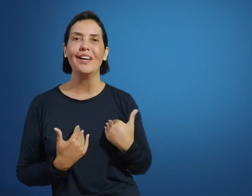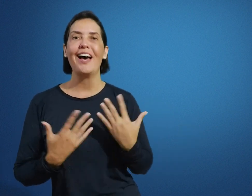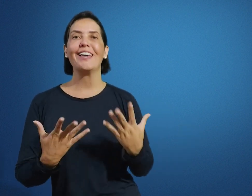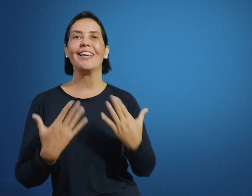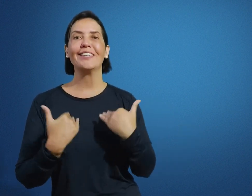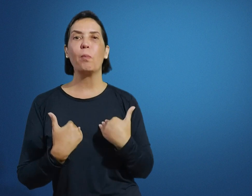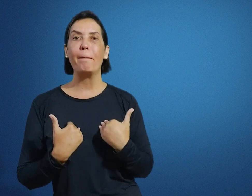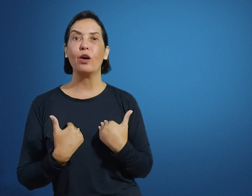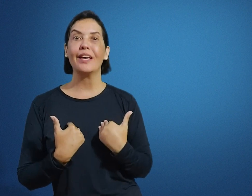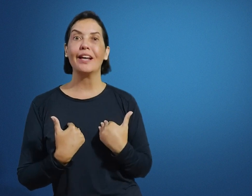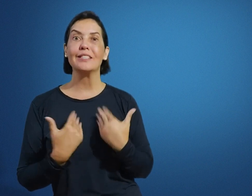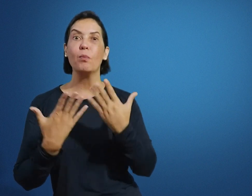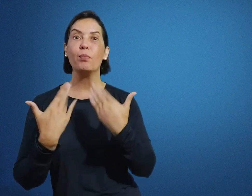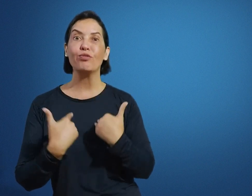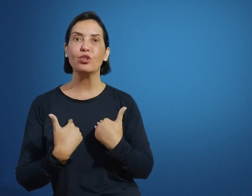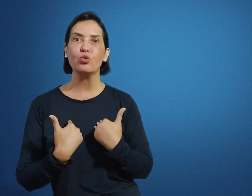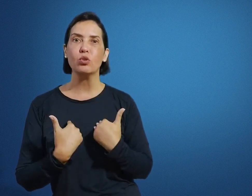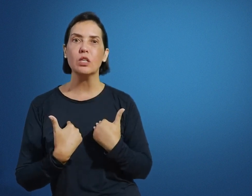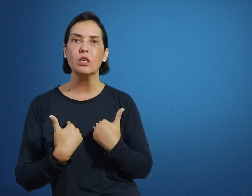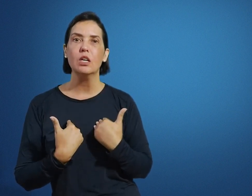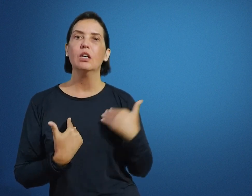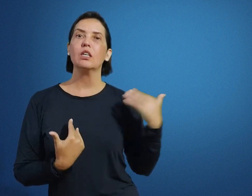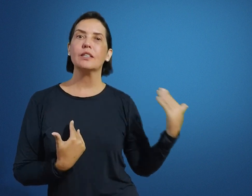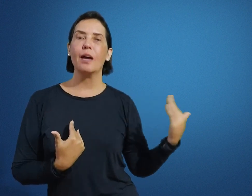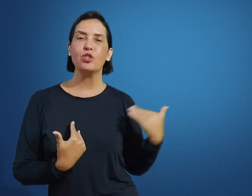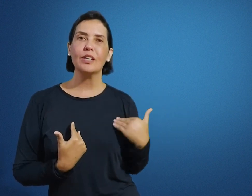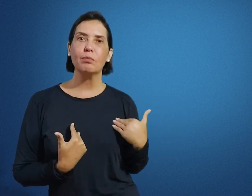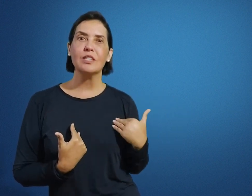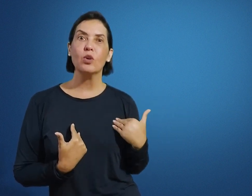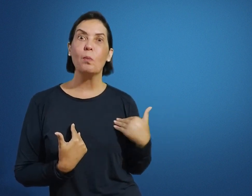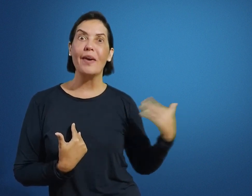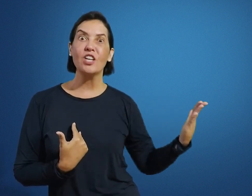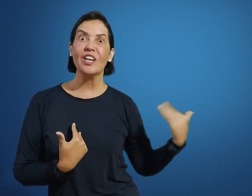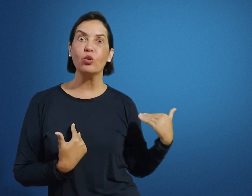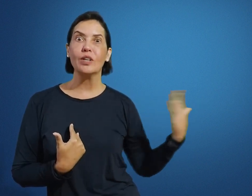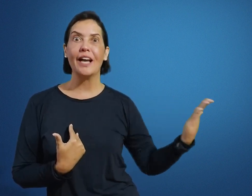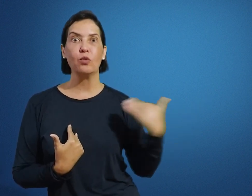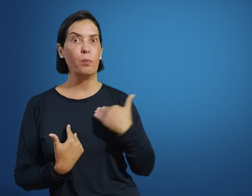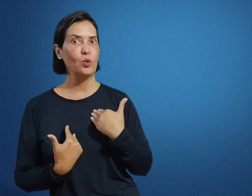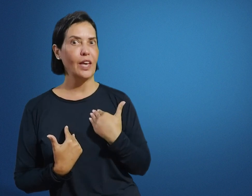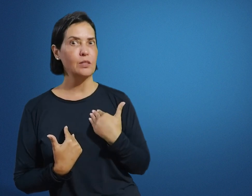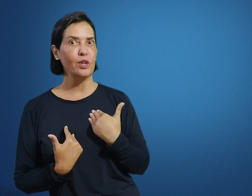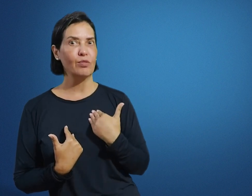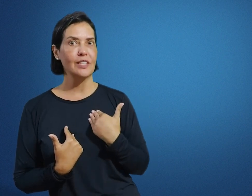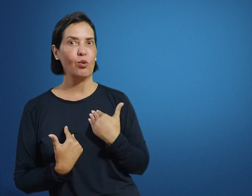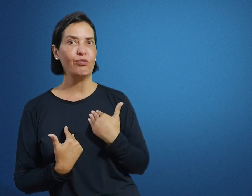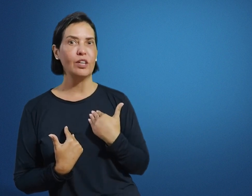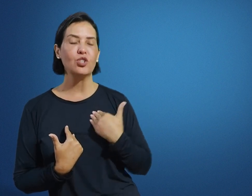Aí entra o papel da relação professor-intérprete-Libras, enquanto mediador da língua portuguesa, porque você é ouvinte,